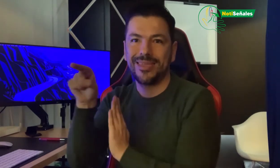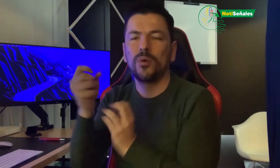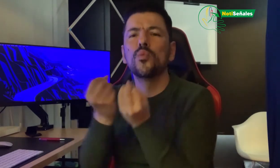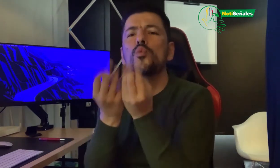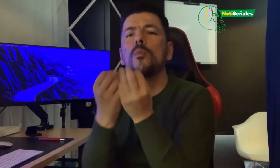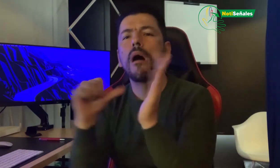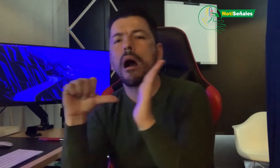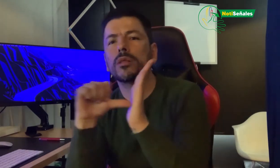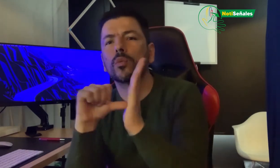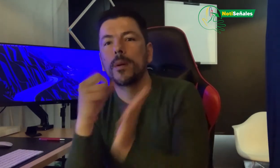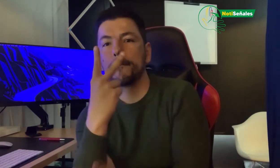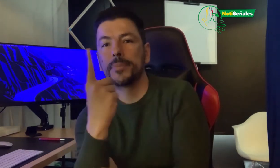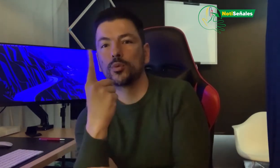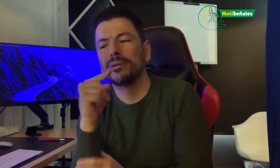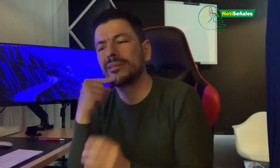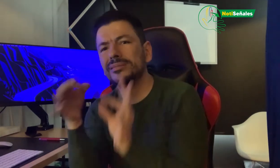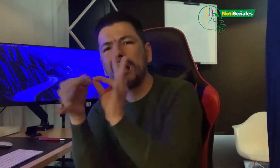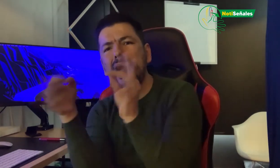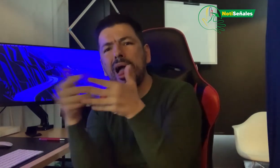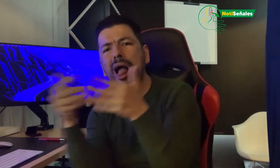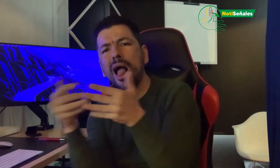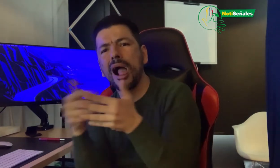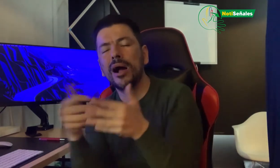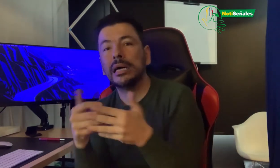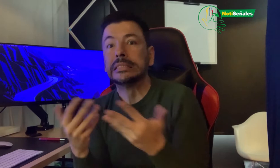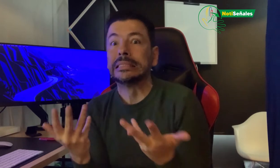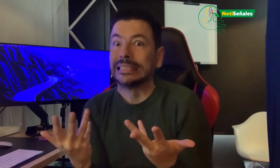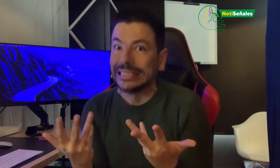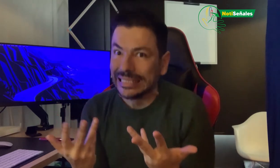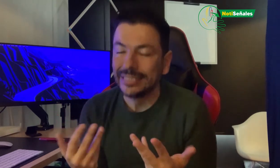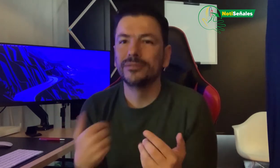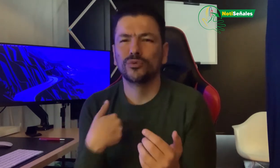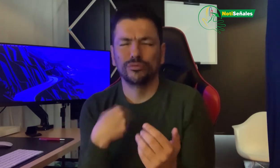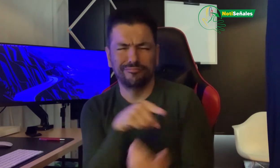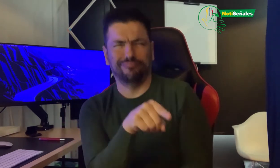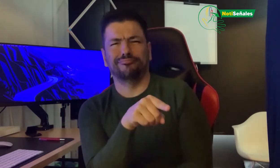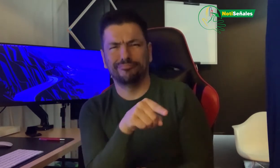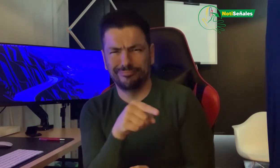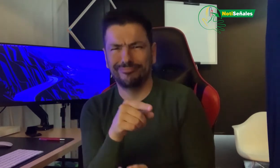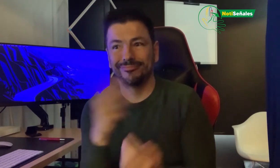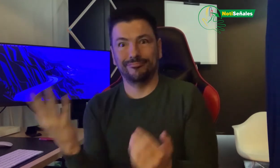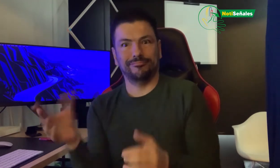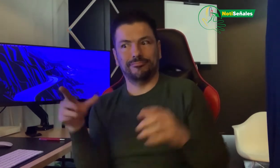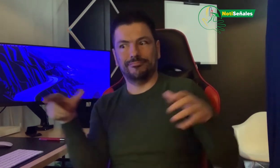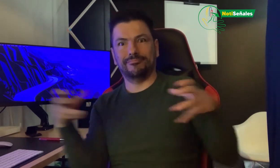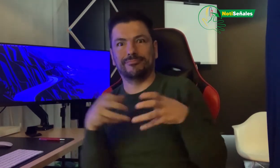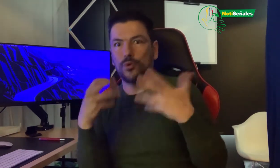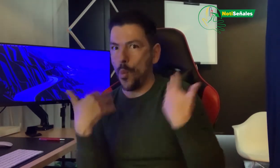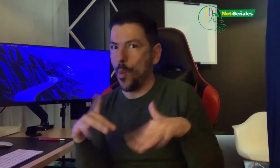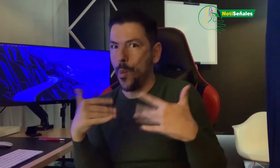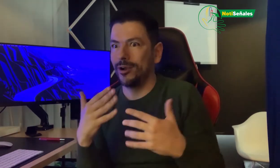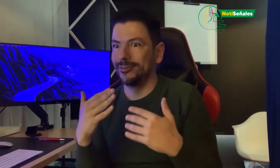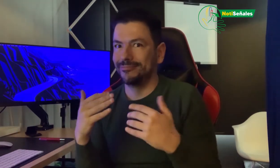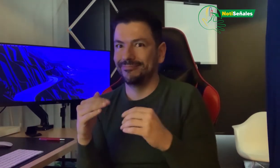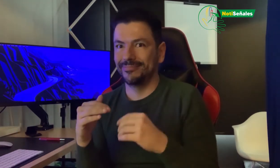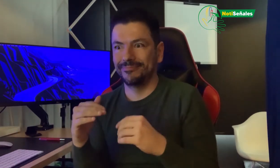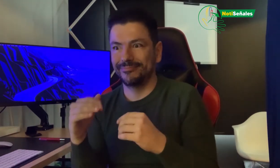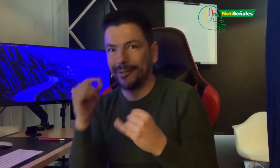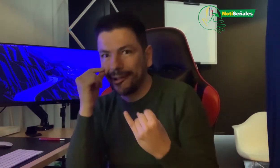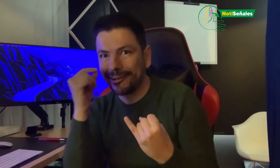de esta ley, el artículo 21, hay algo que nos sorprendió a los asistentes, a nosotros